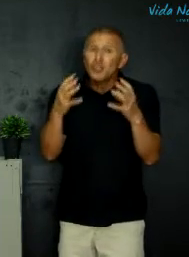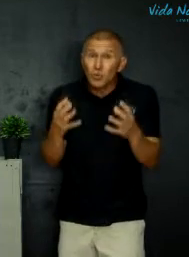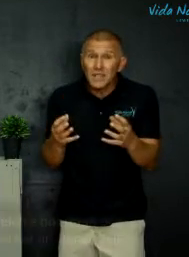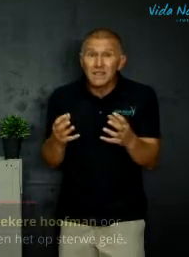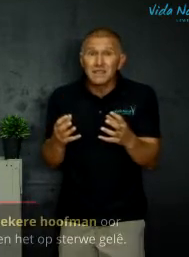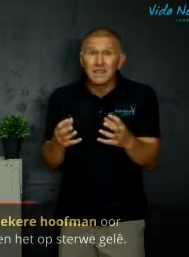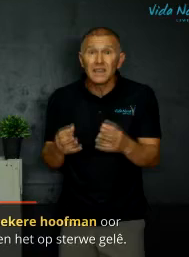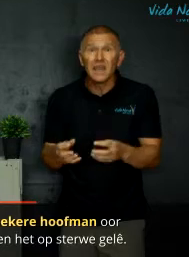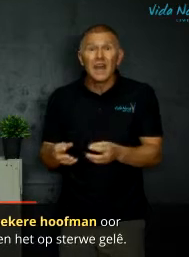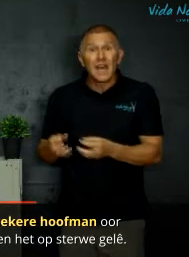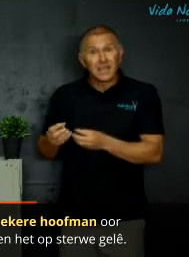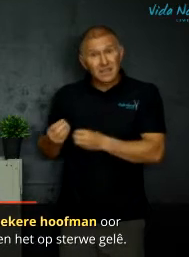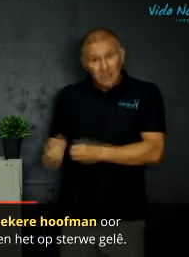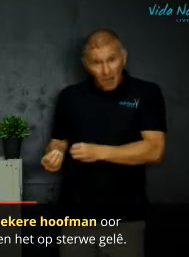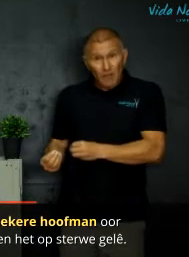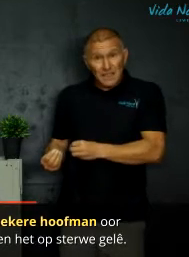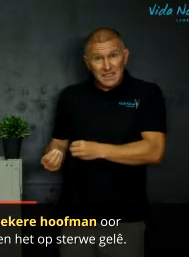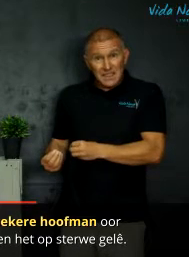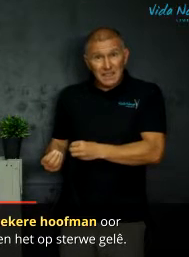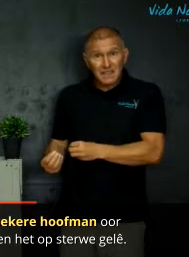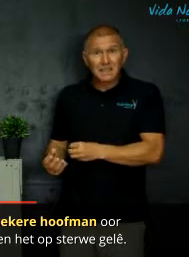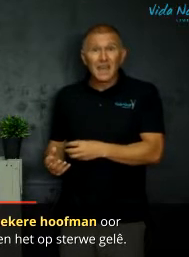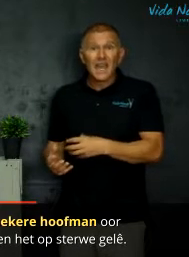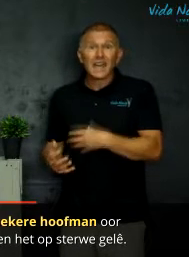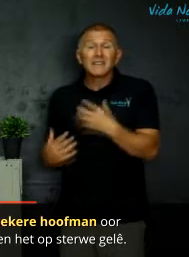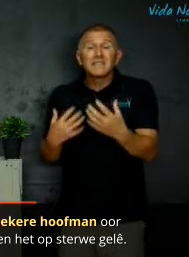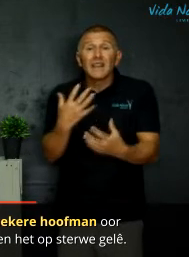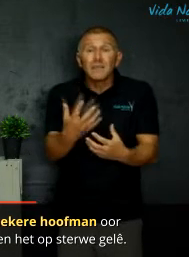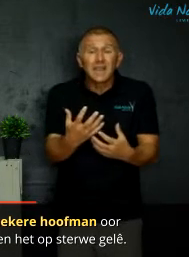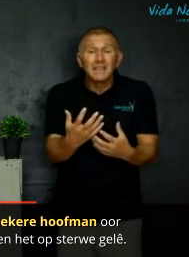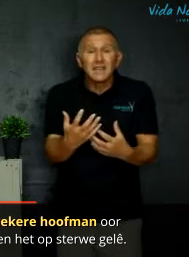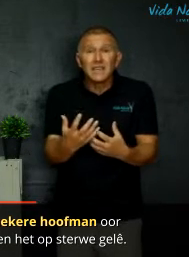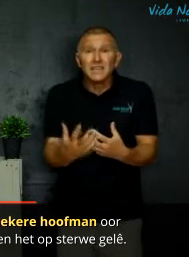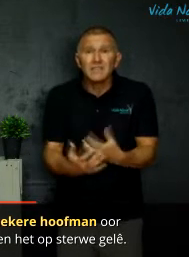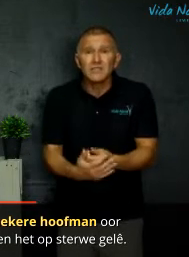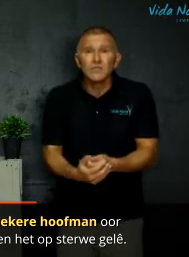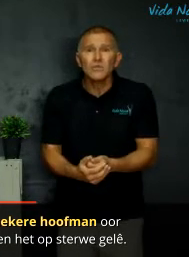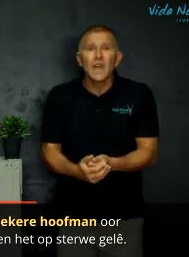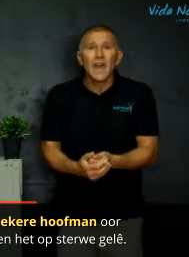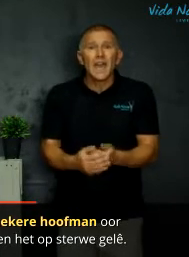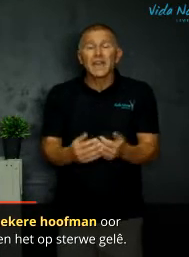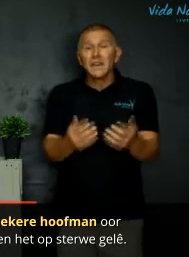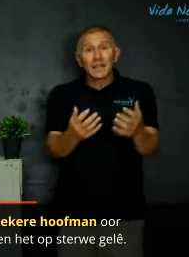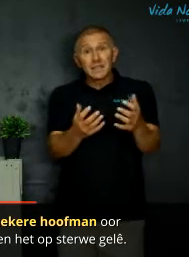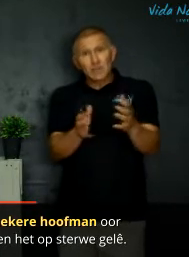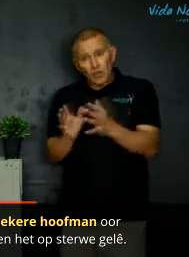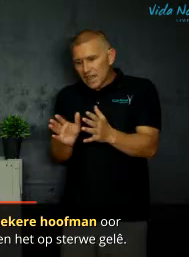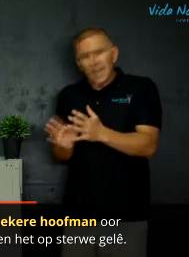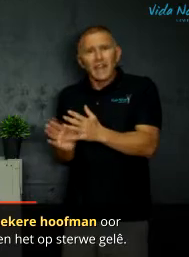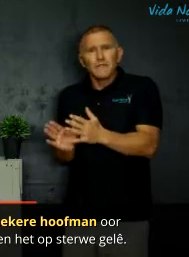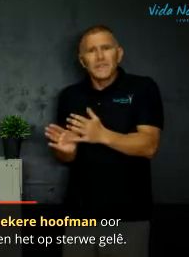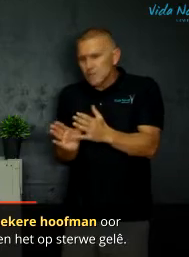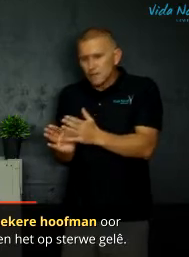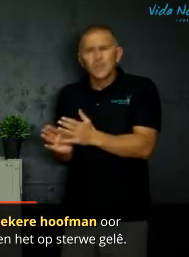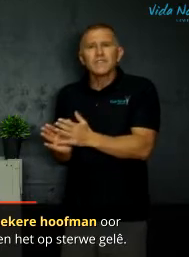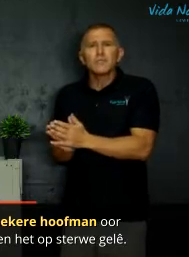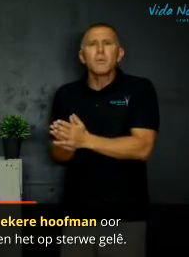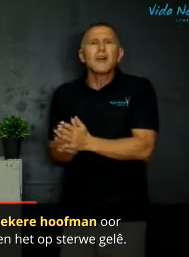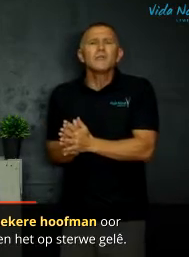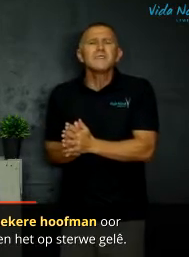so jood is nie het slaaf wat syk is en dan stuur hy mense na Jesus toe en dan keer hy vir Jesus voor Jesus op om aankom